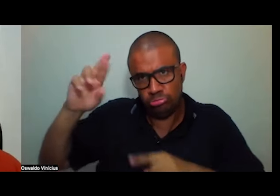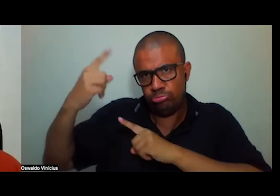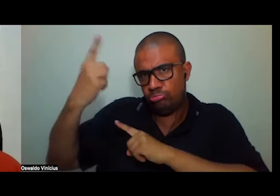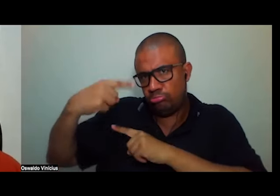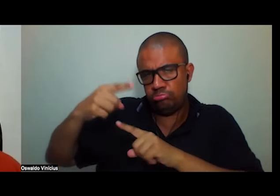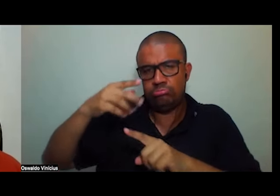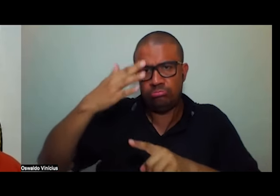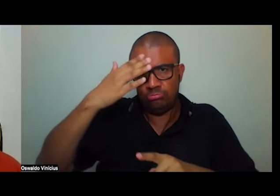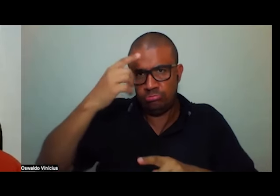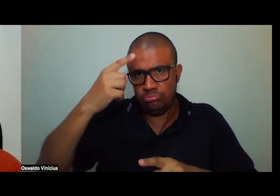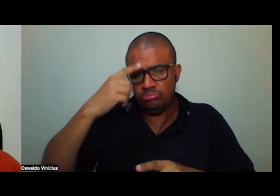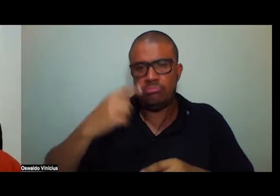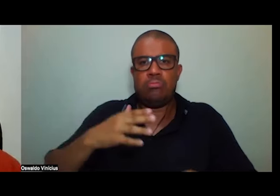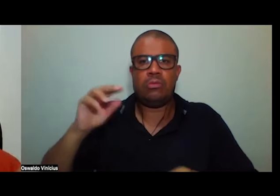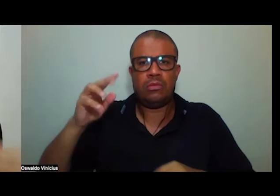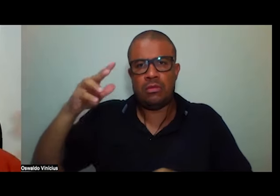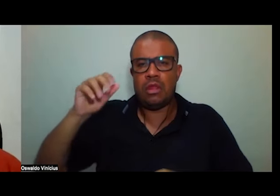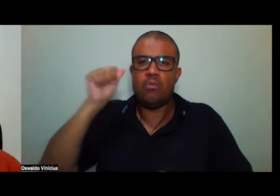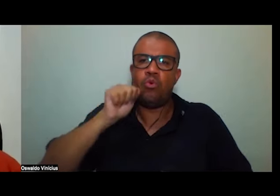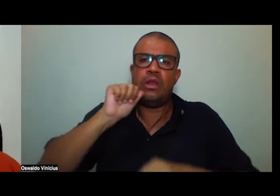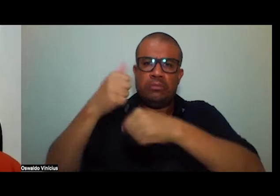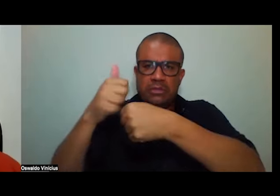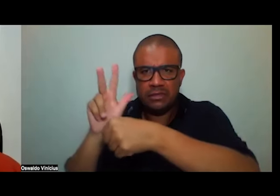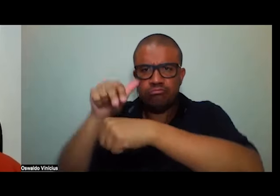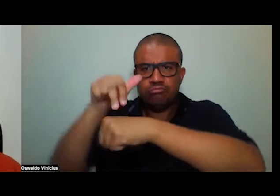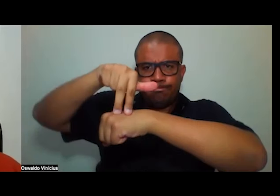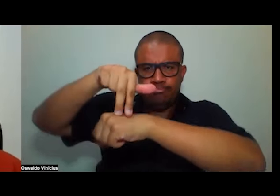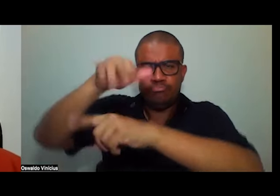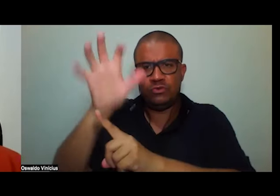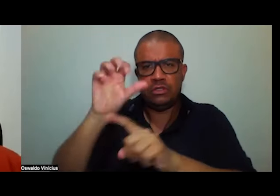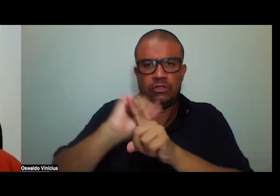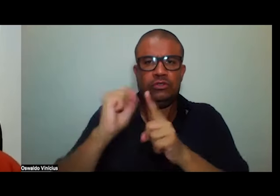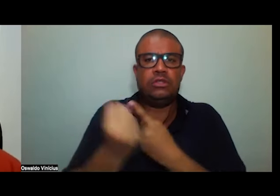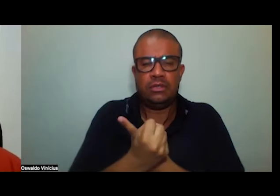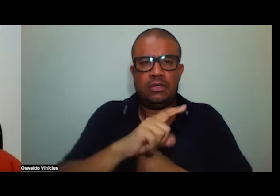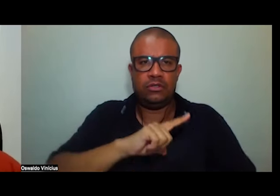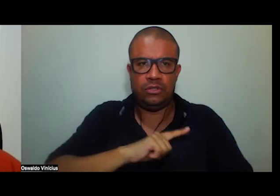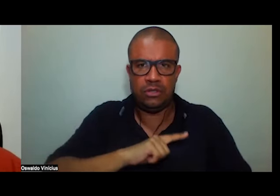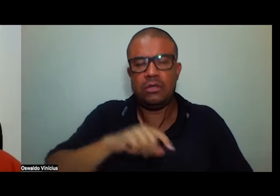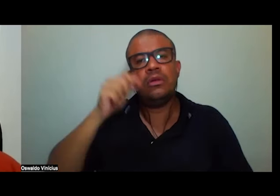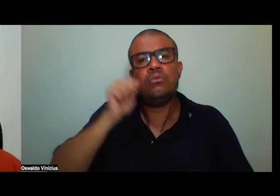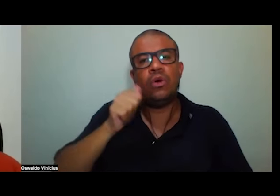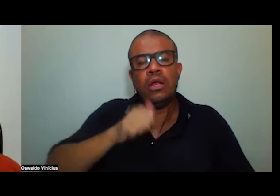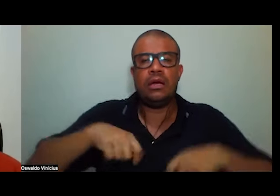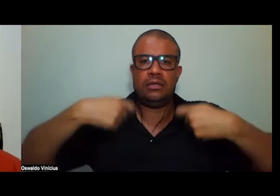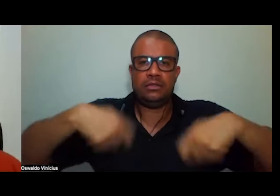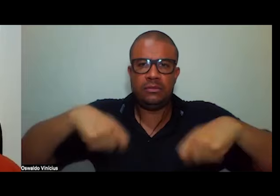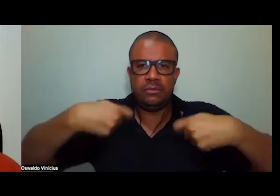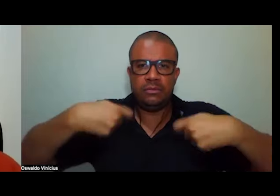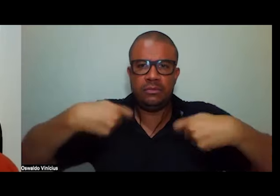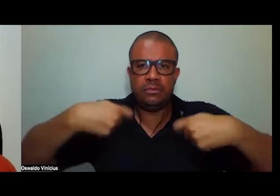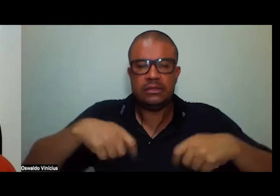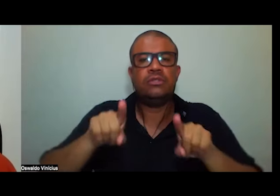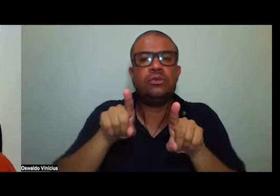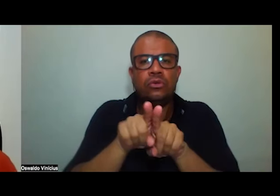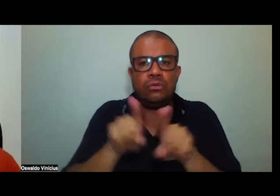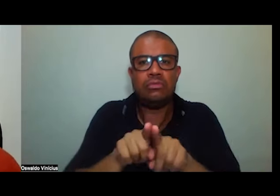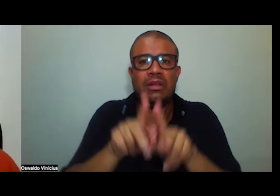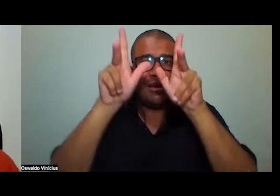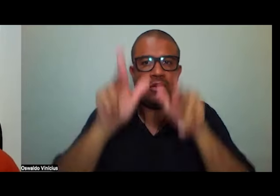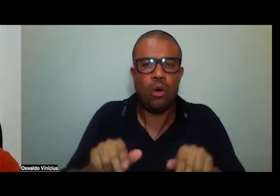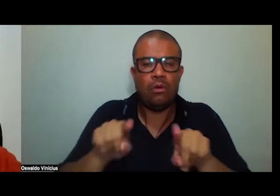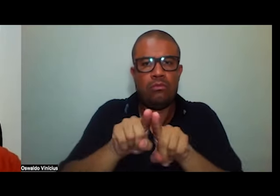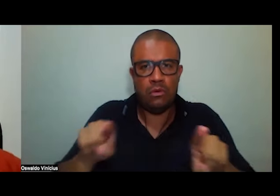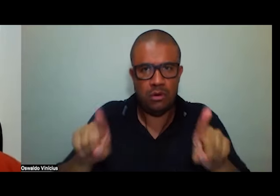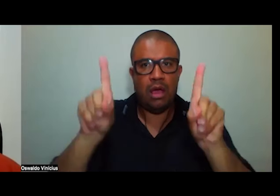tempo da sua era e capazes de influenciar a sociedade onde vivem mulheres precisam ocupar esse lugar com igualdade esse